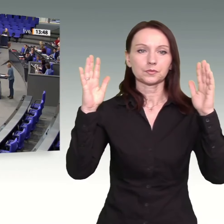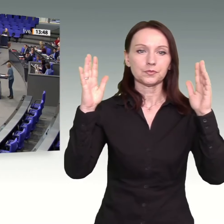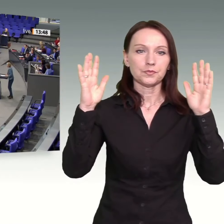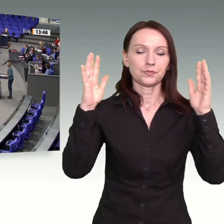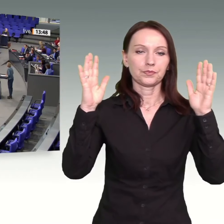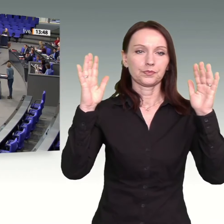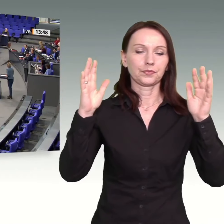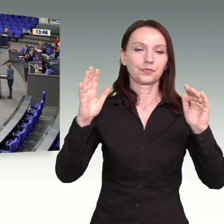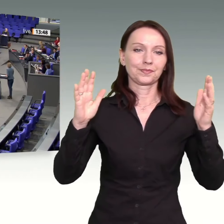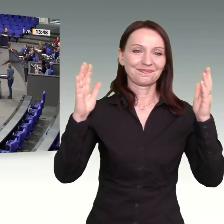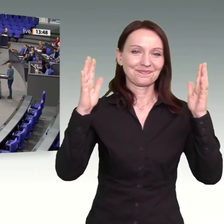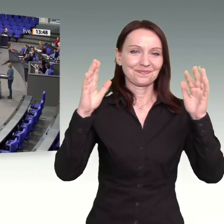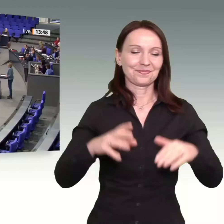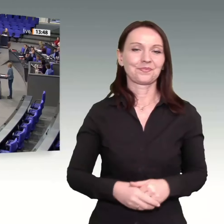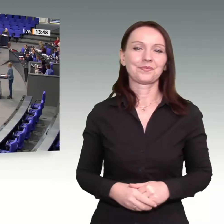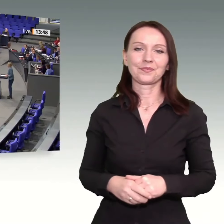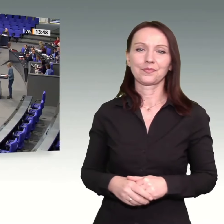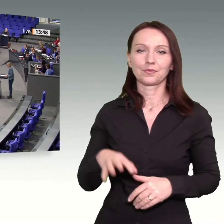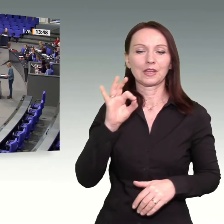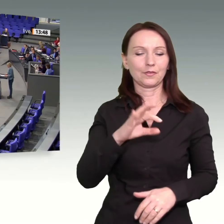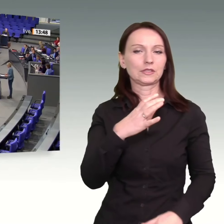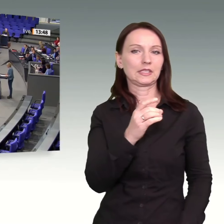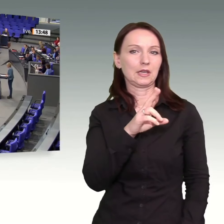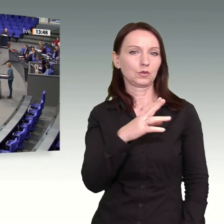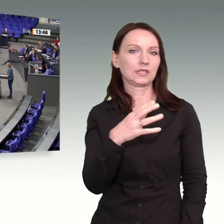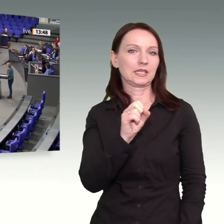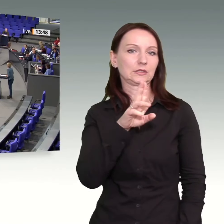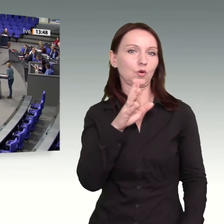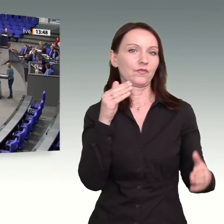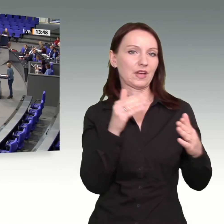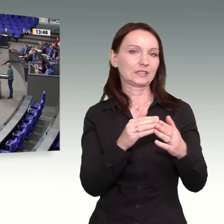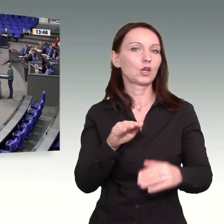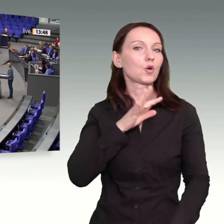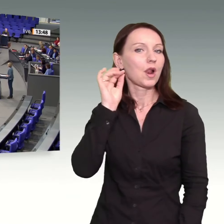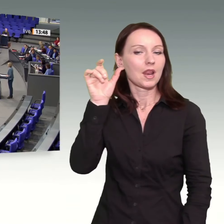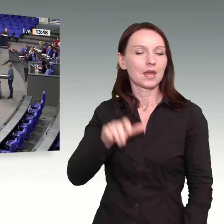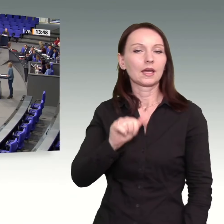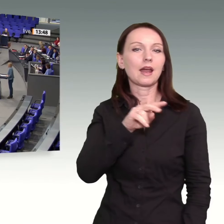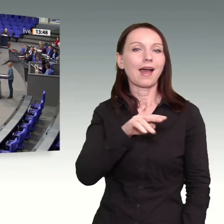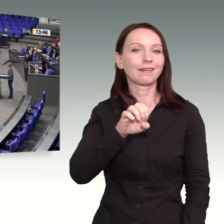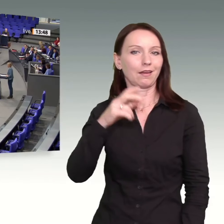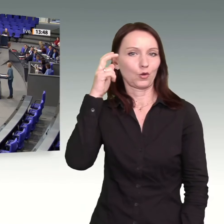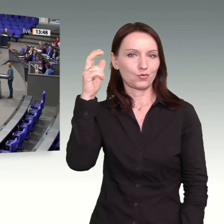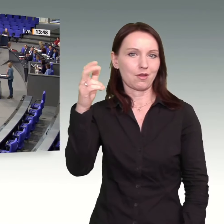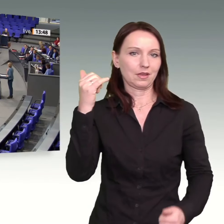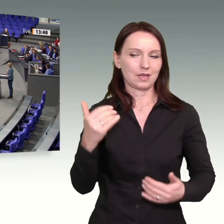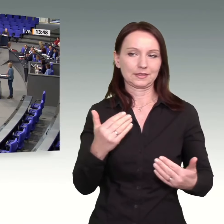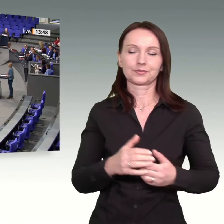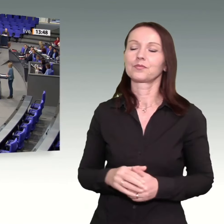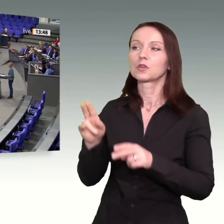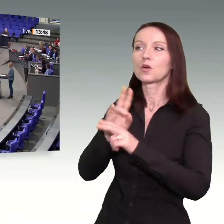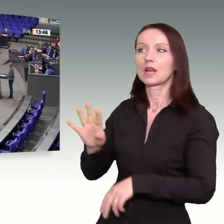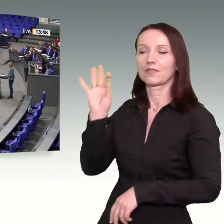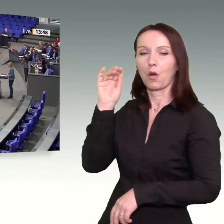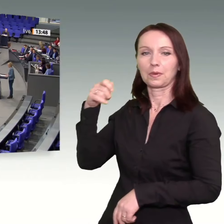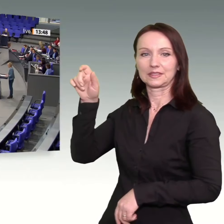Sehr geehrte Frau Präsidentin! Verehrte Kolleginnen und Kollegen! Da ist sie also wieder, die alte Debatte zwischen AfD